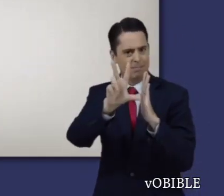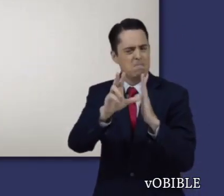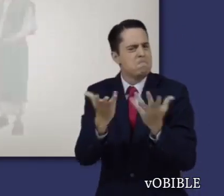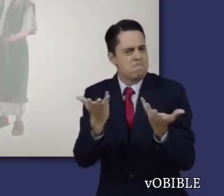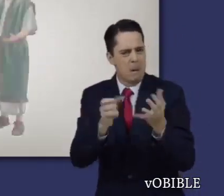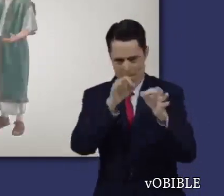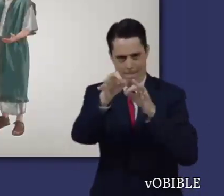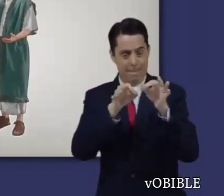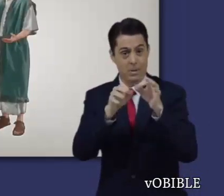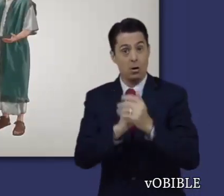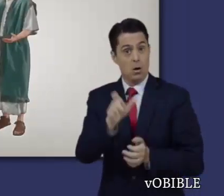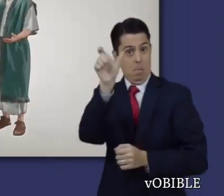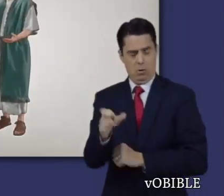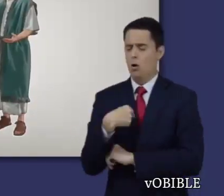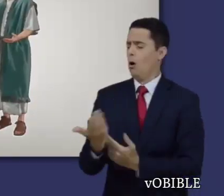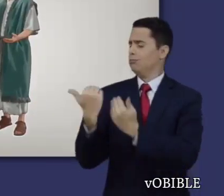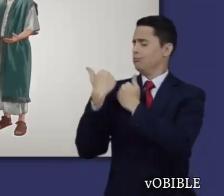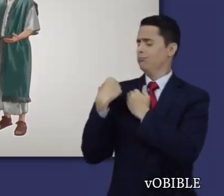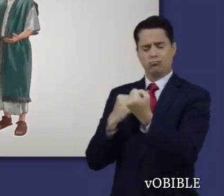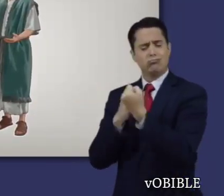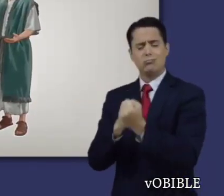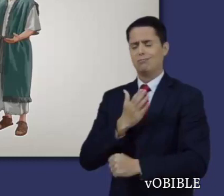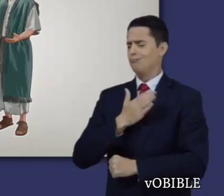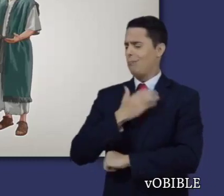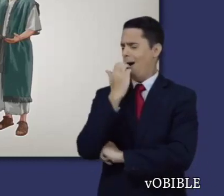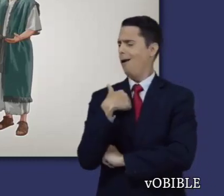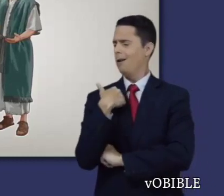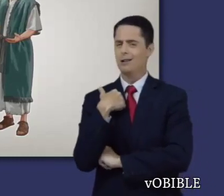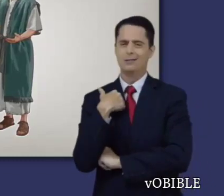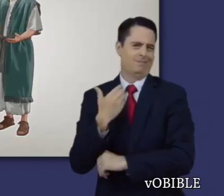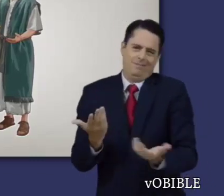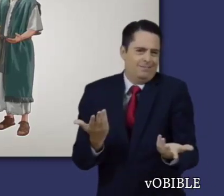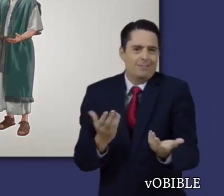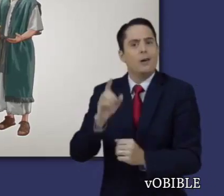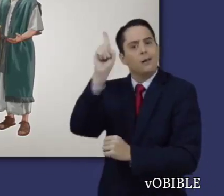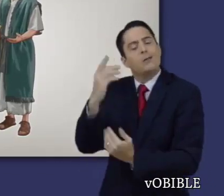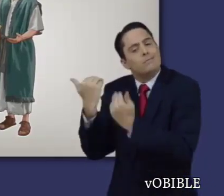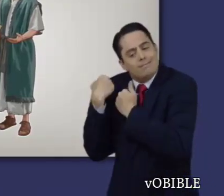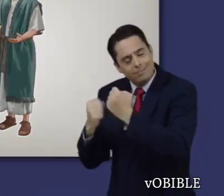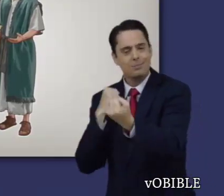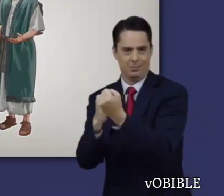En el capítulo tres Pablo escribe que Dios nos ha capacitado adecuadamente para ser sus ministros.